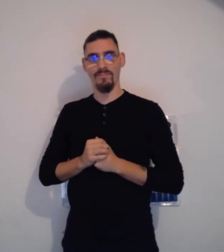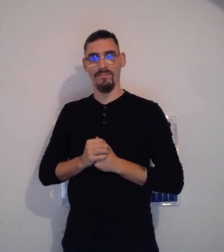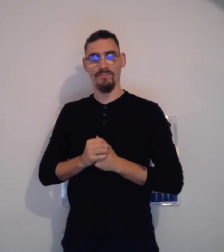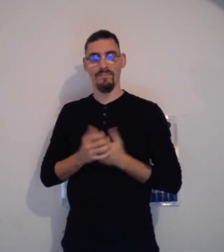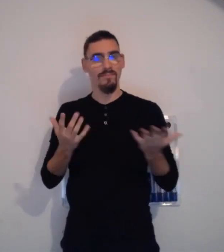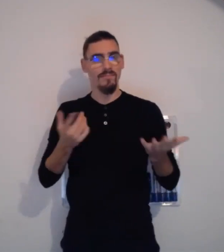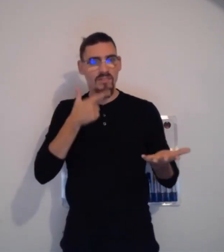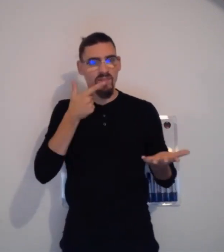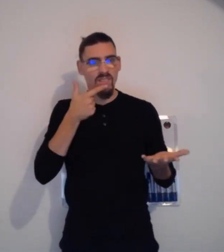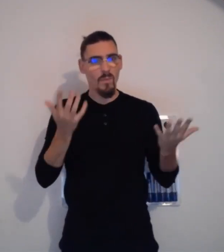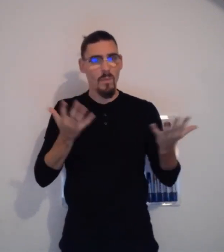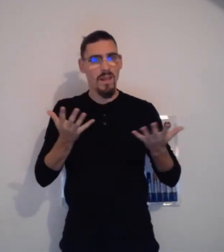ces quatre sens.